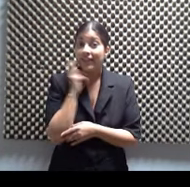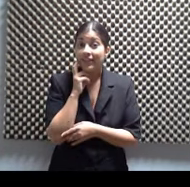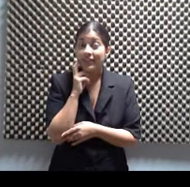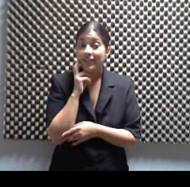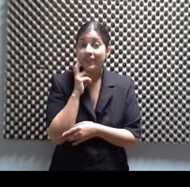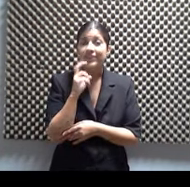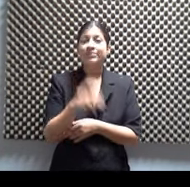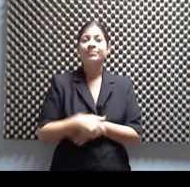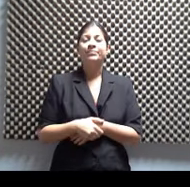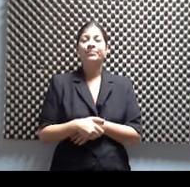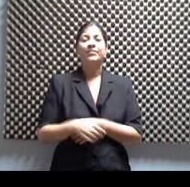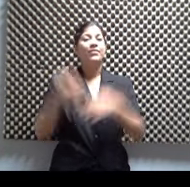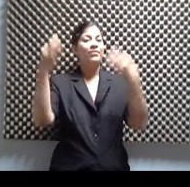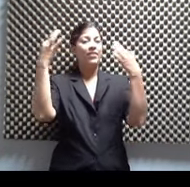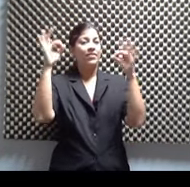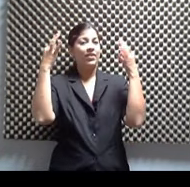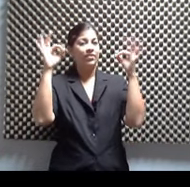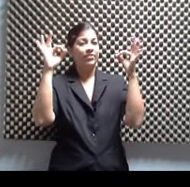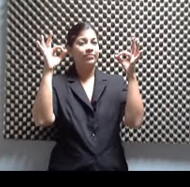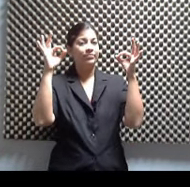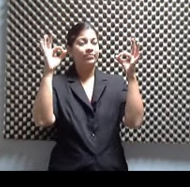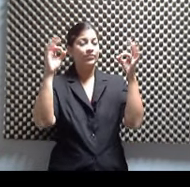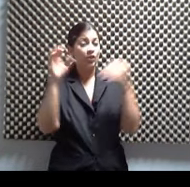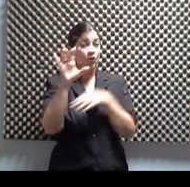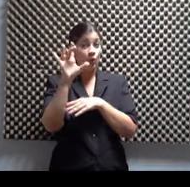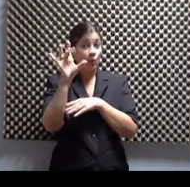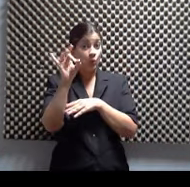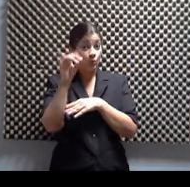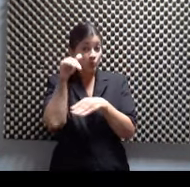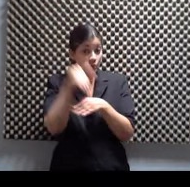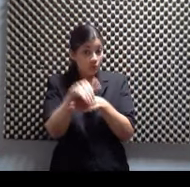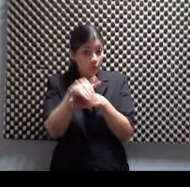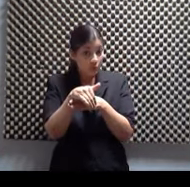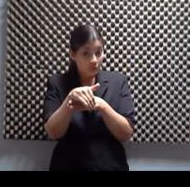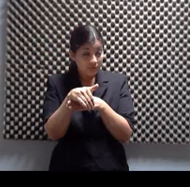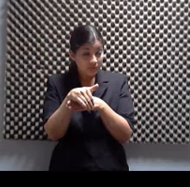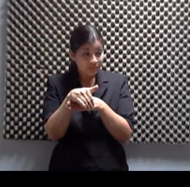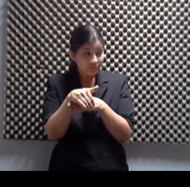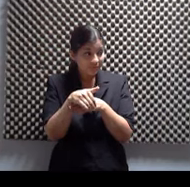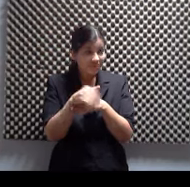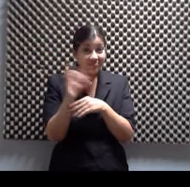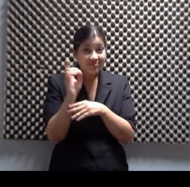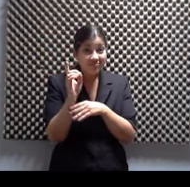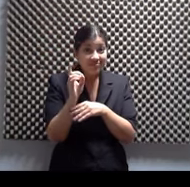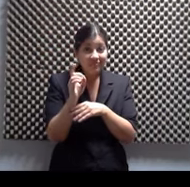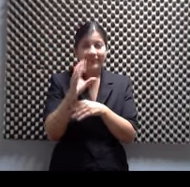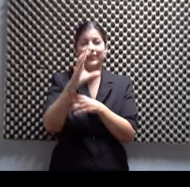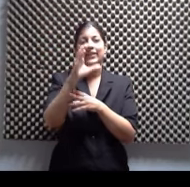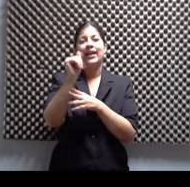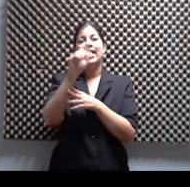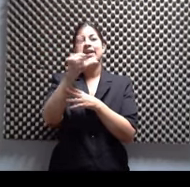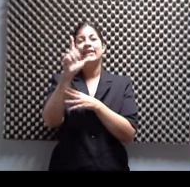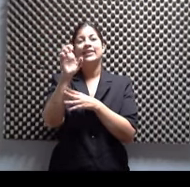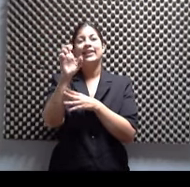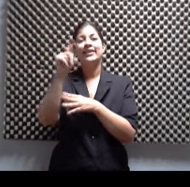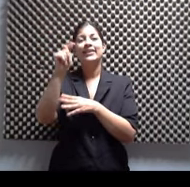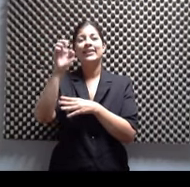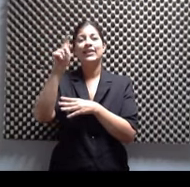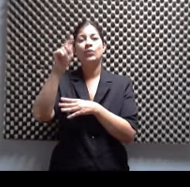A partir de las 8 de la noche, nuestro son localizado en la calle Tetuán del Viejo San Juan. ¿Y sabes qué es lo que